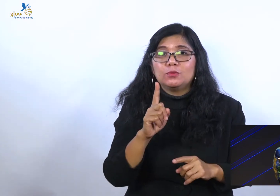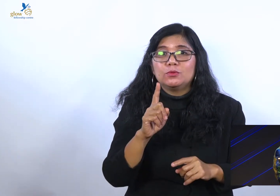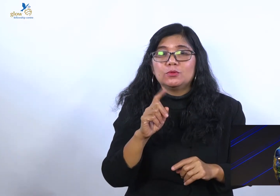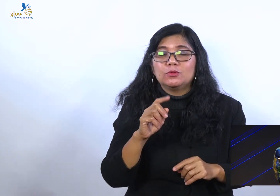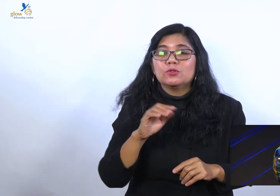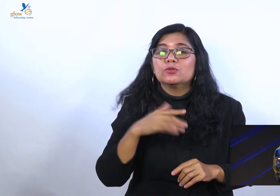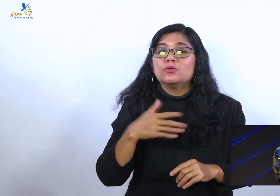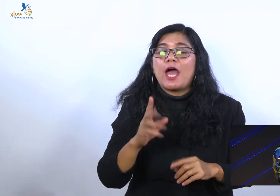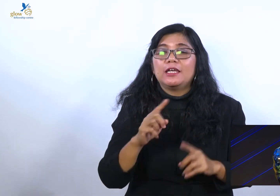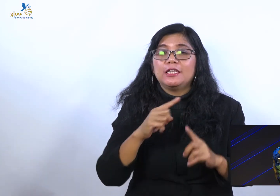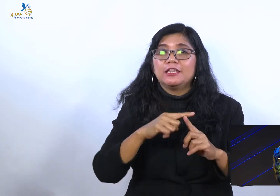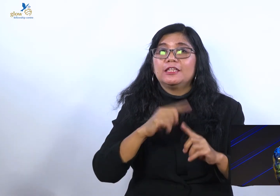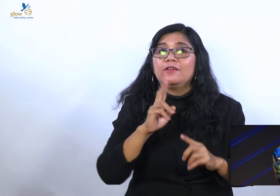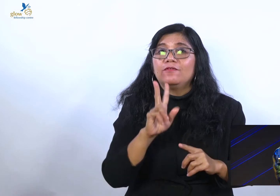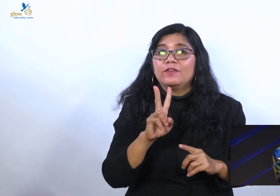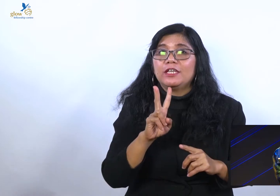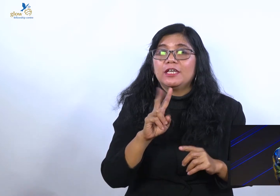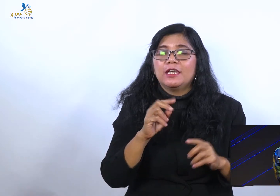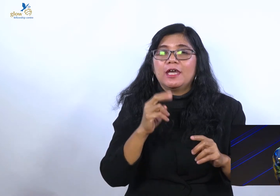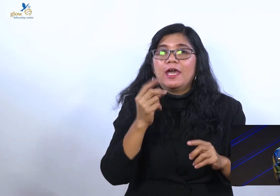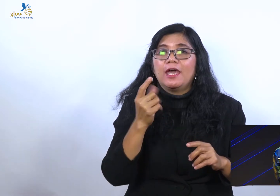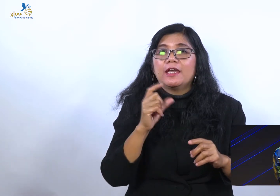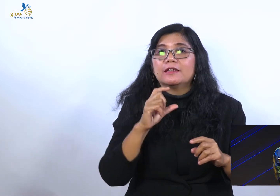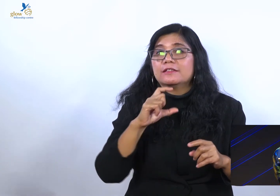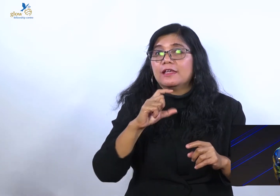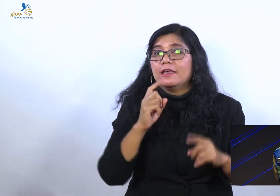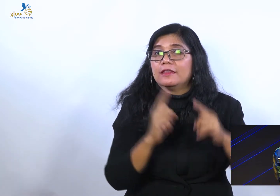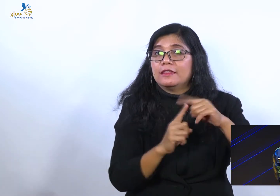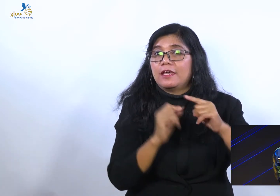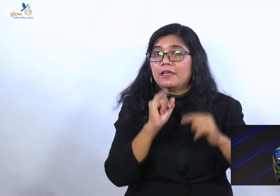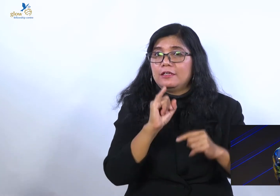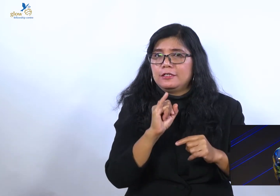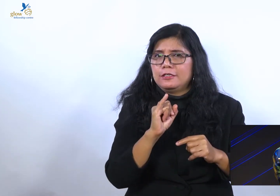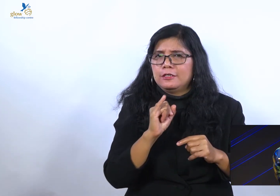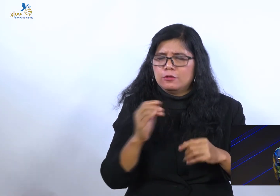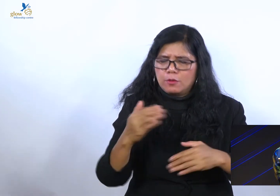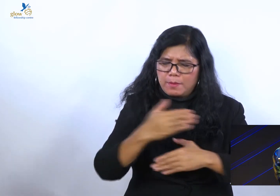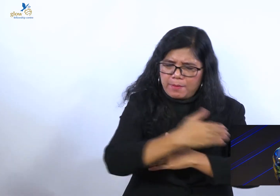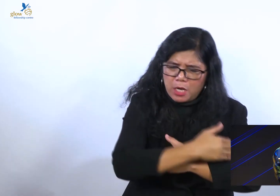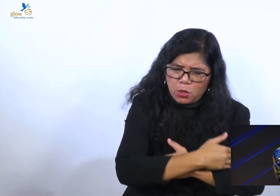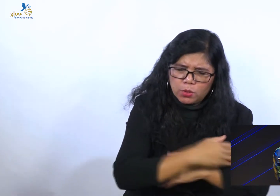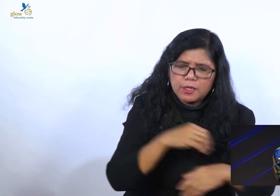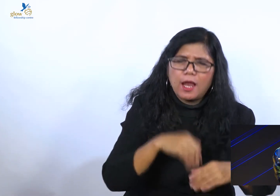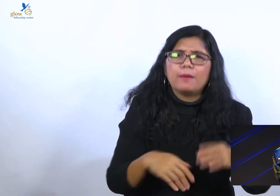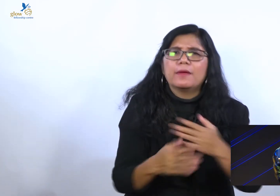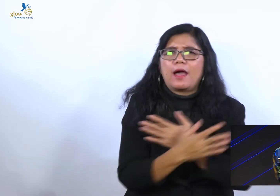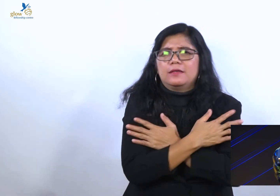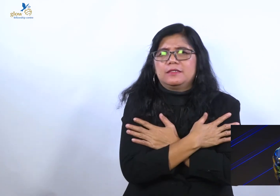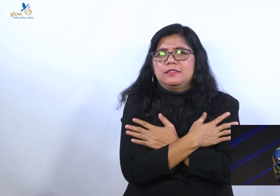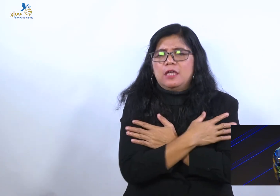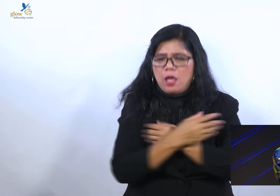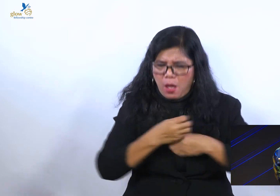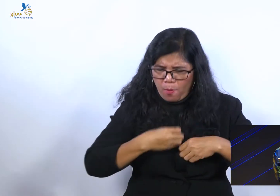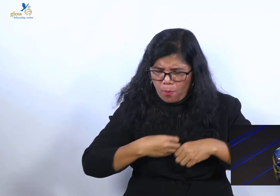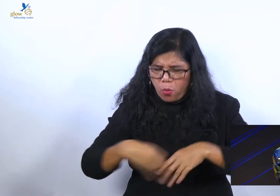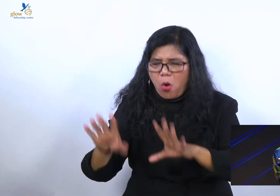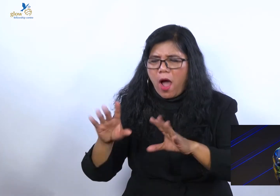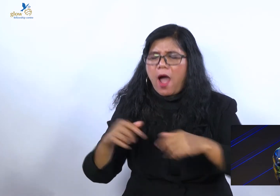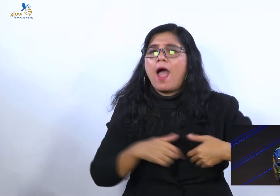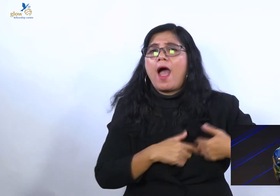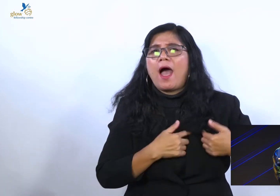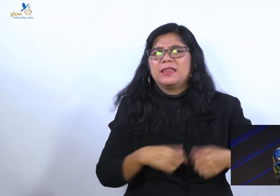Saya ingin memeluk saudara dalam kasih. Dan mengingatkan saudara. Buang hati benci saudara.